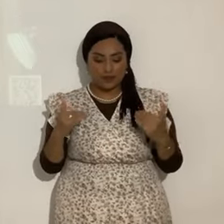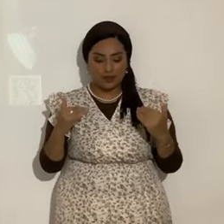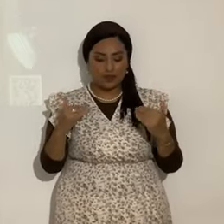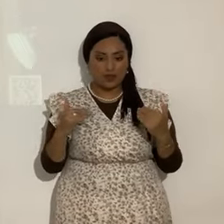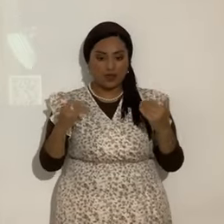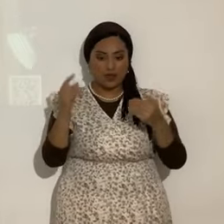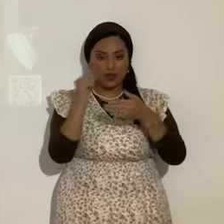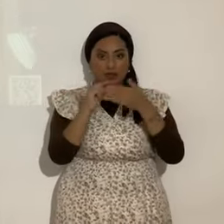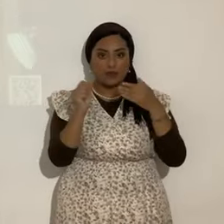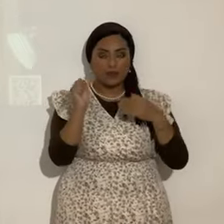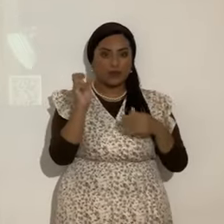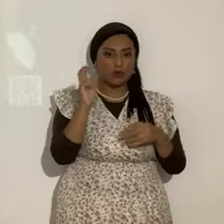verso 33.